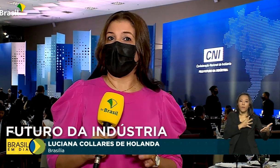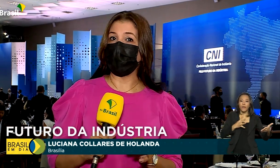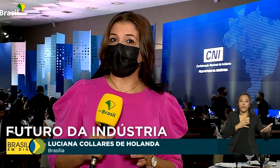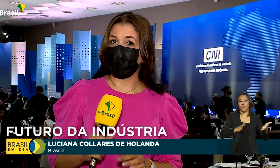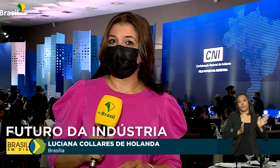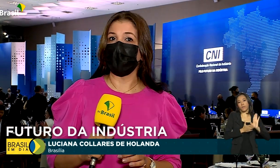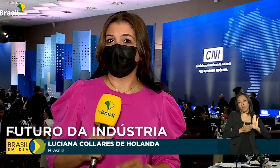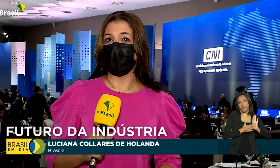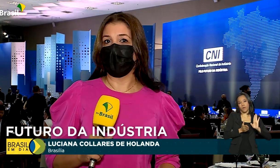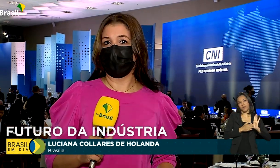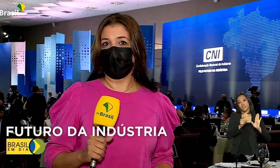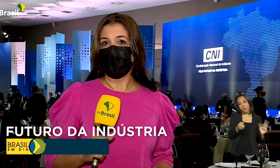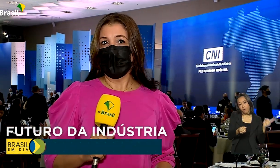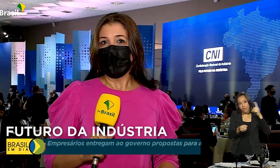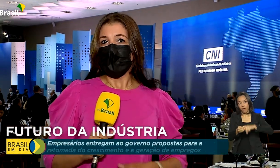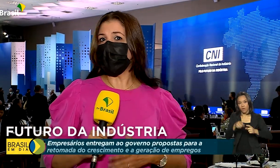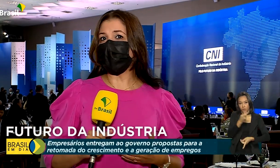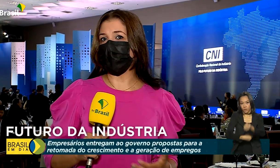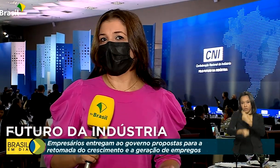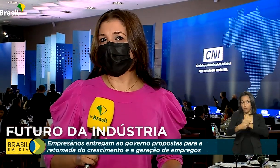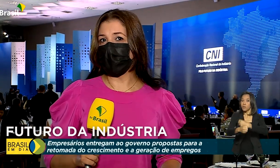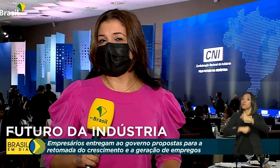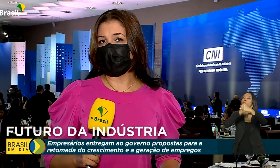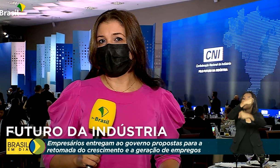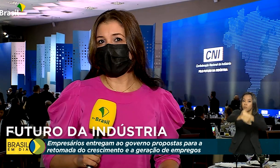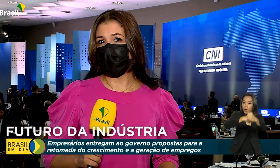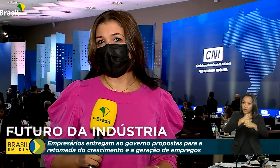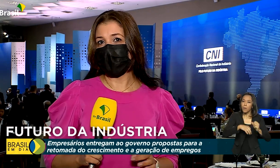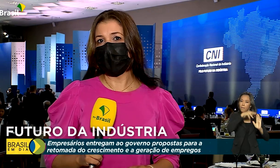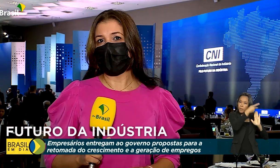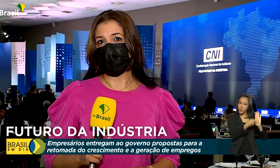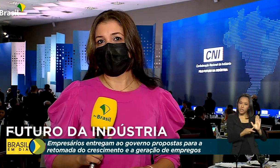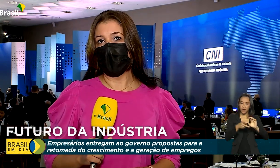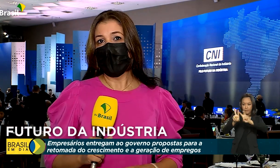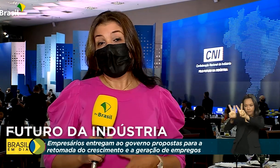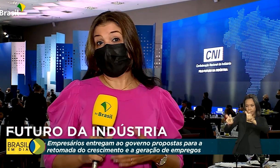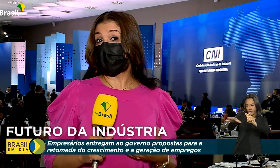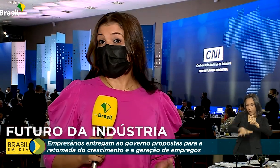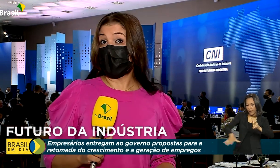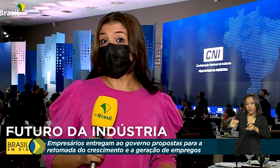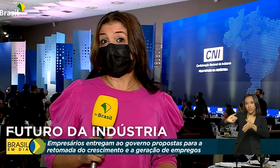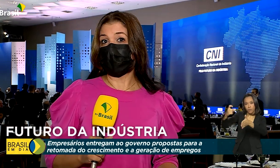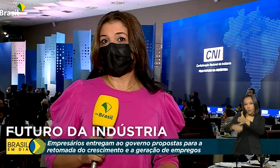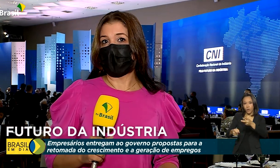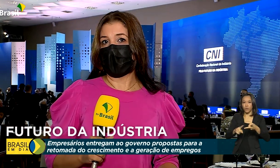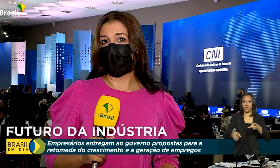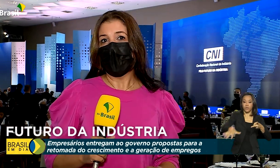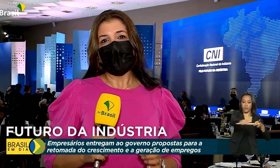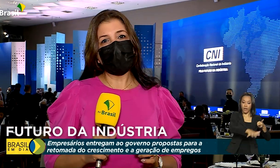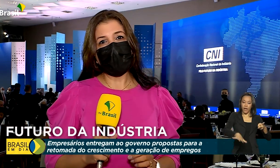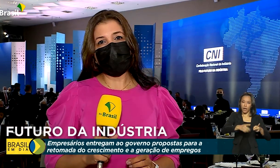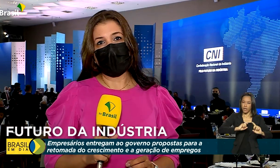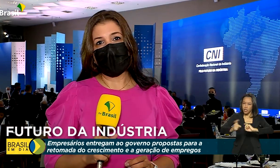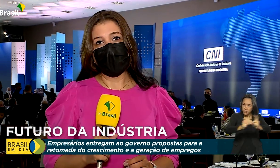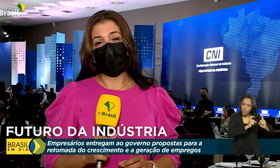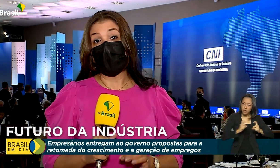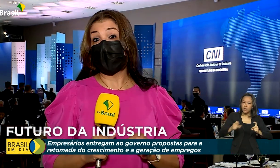crescimento a partir do ano que vem. São projetos nas áreas de tributação, eficiência do Estado,